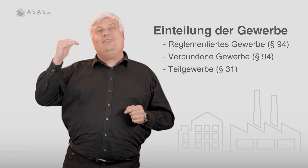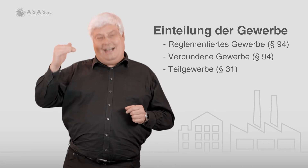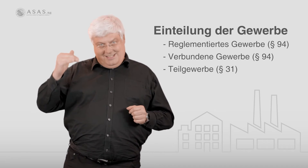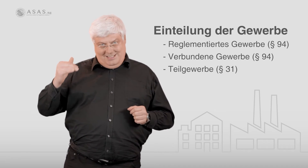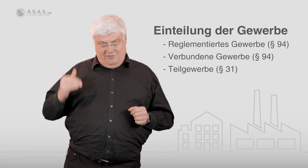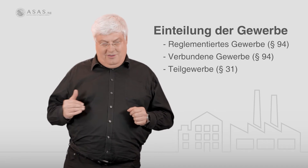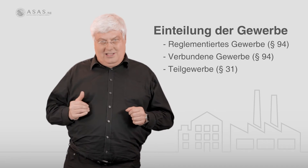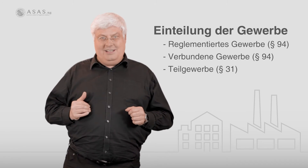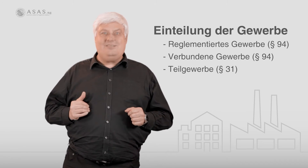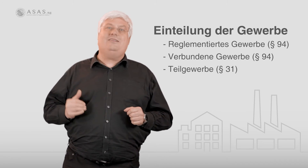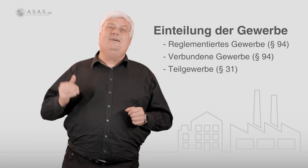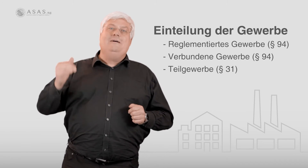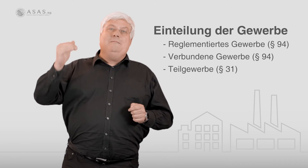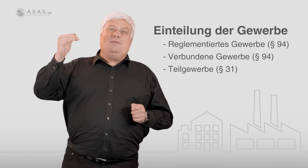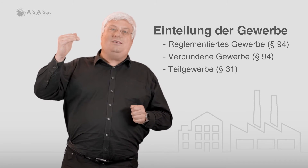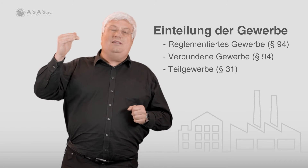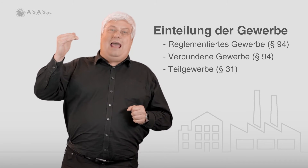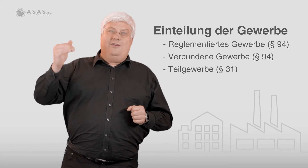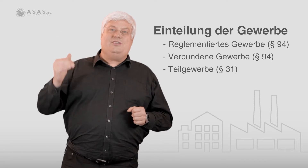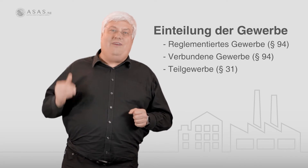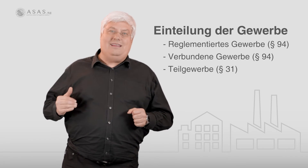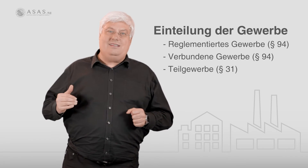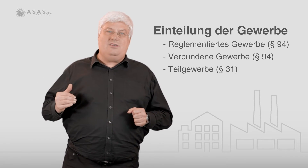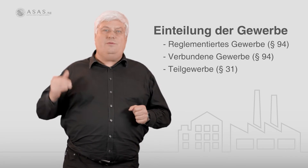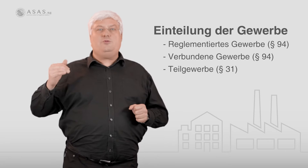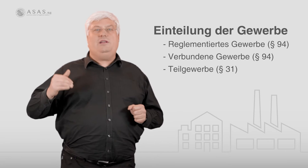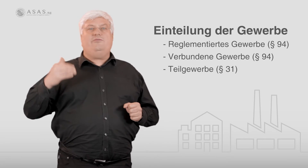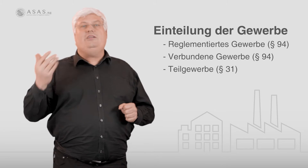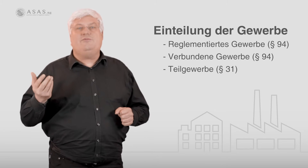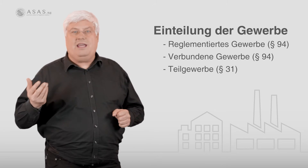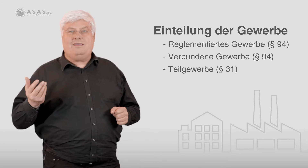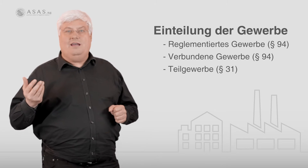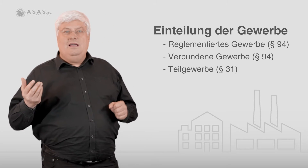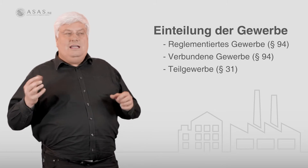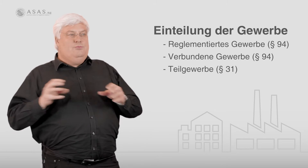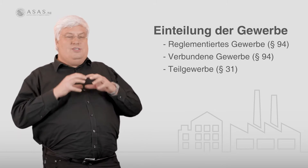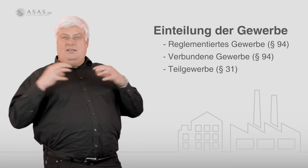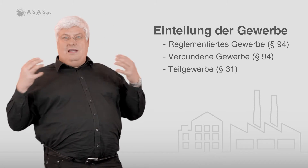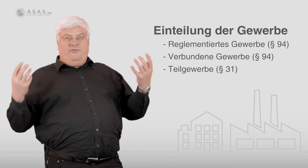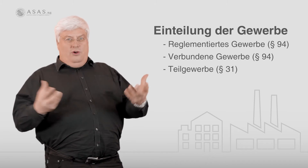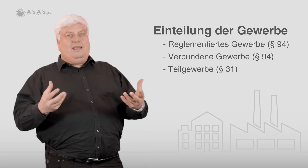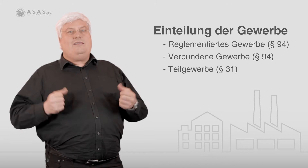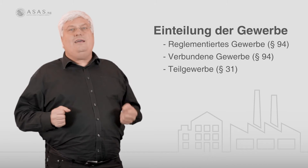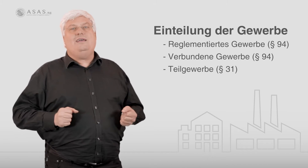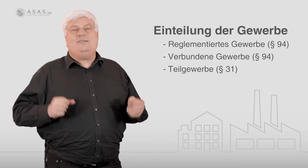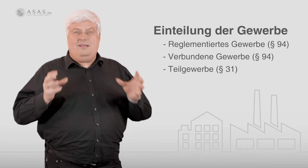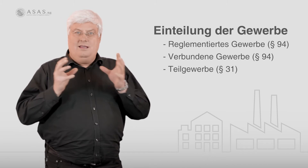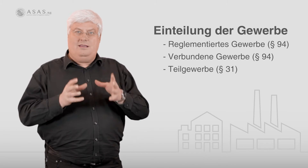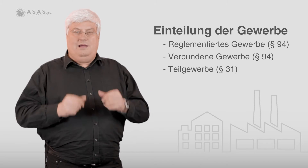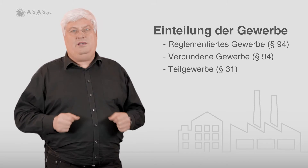taxativ aufgelistet. Das sind 21, zum Beispiel der Friedhofsgärtner. Ich muss nicht eine volle Gärtnerei sein. Ich kann mich